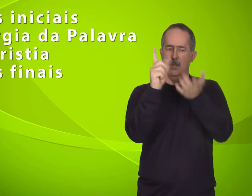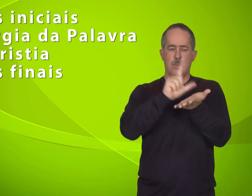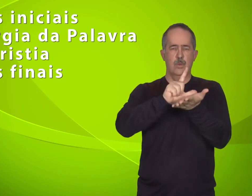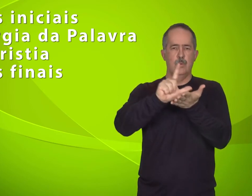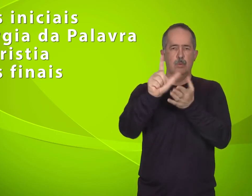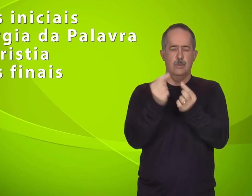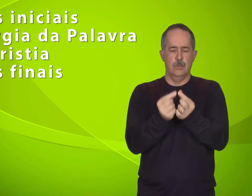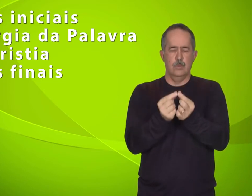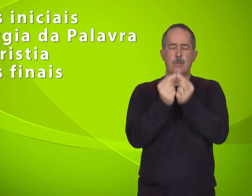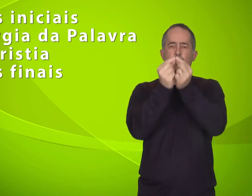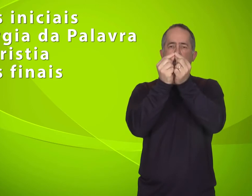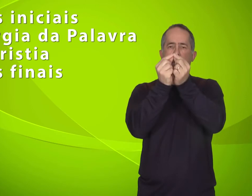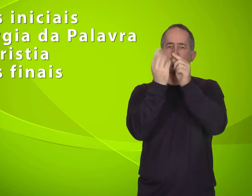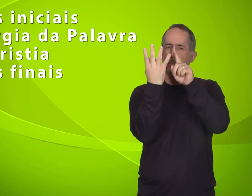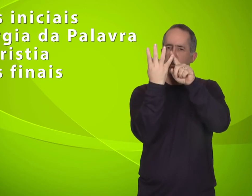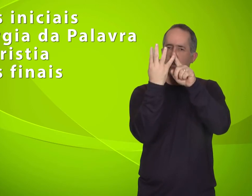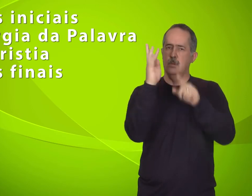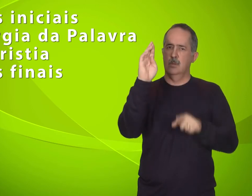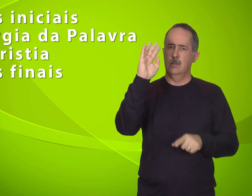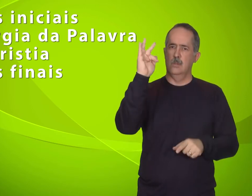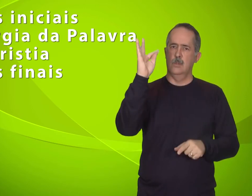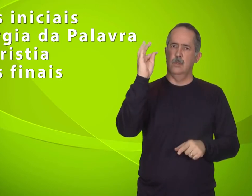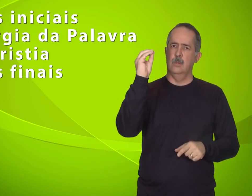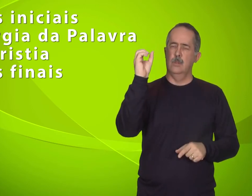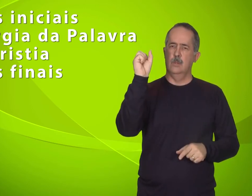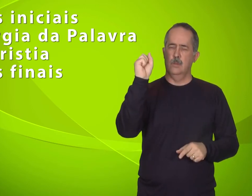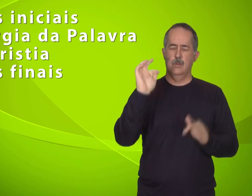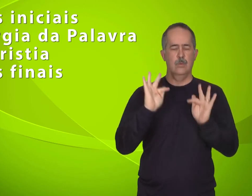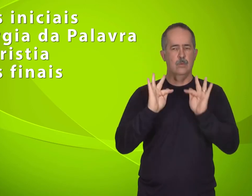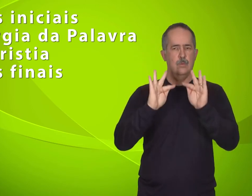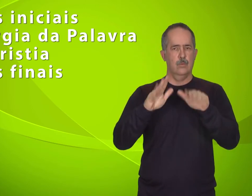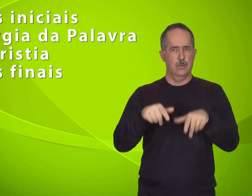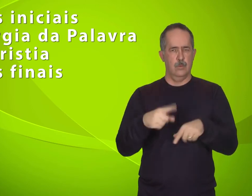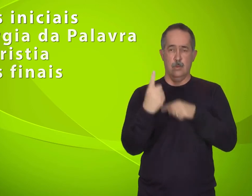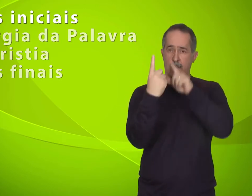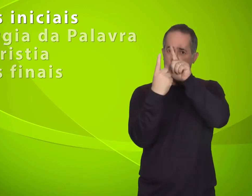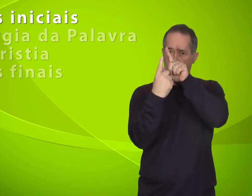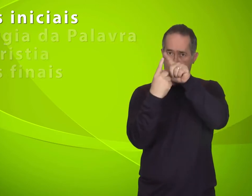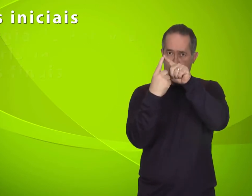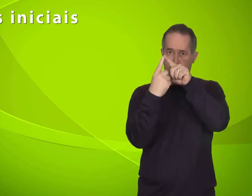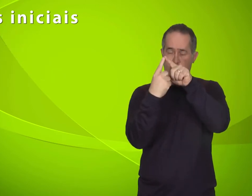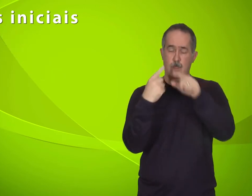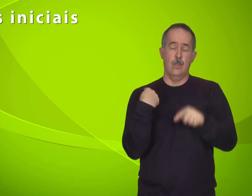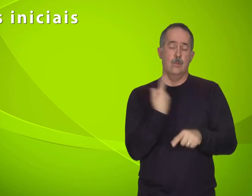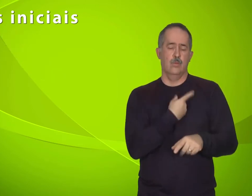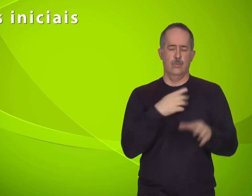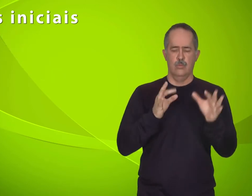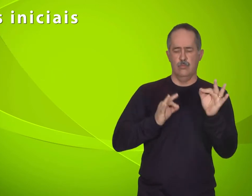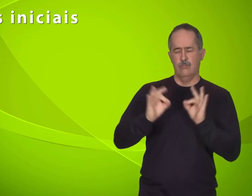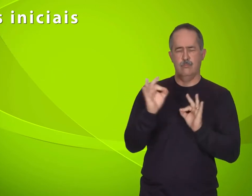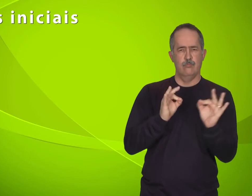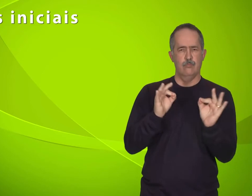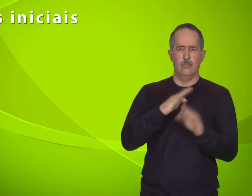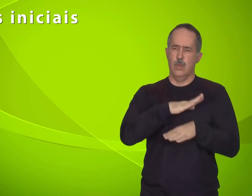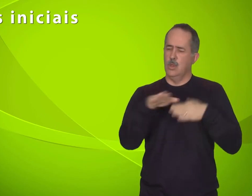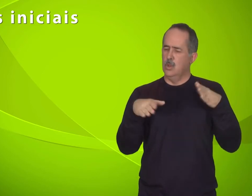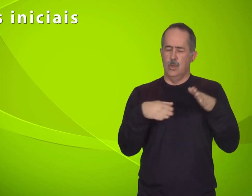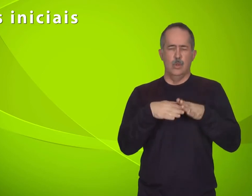ritos finais. Os ritos iniciais nos preparam para toda a celebração